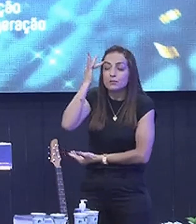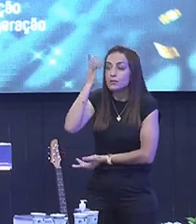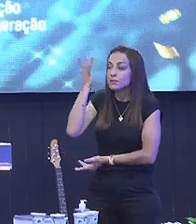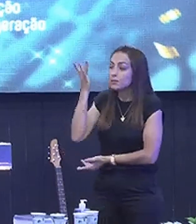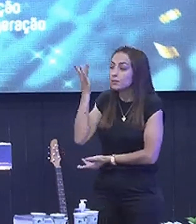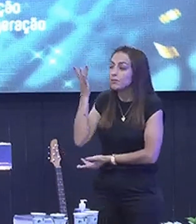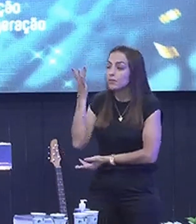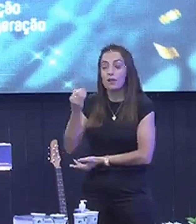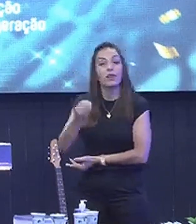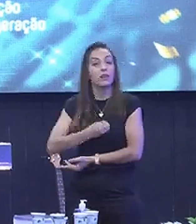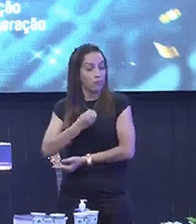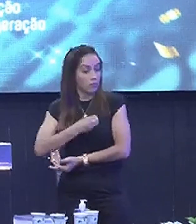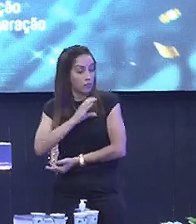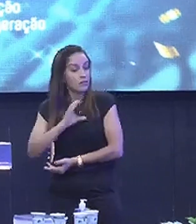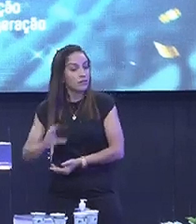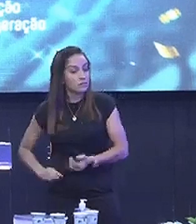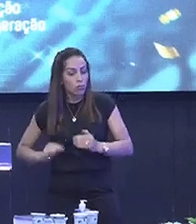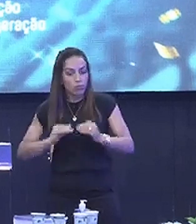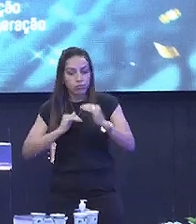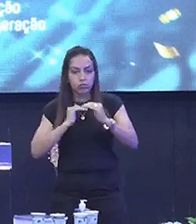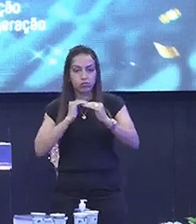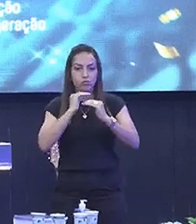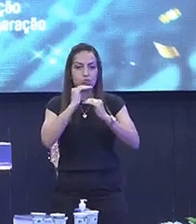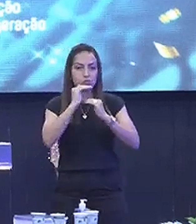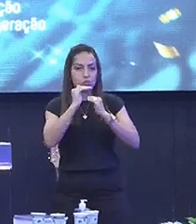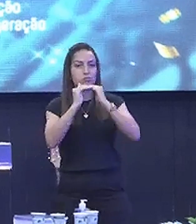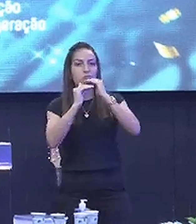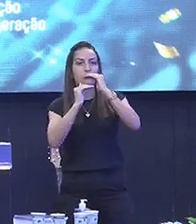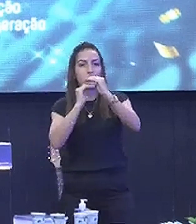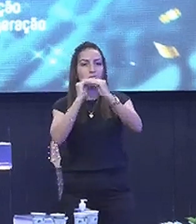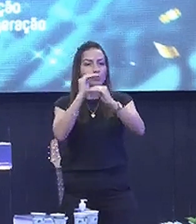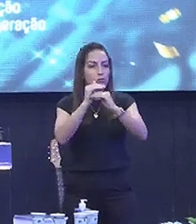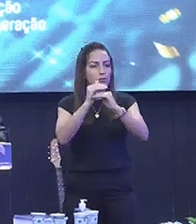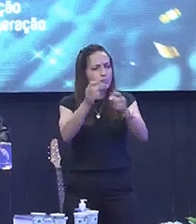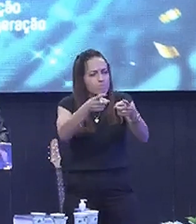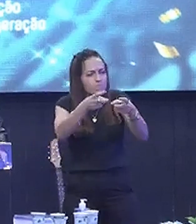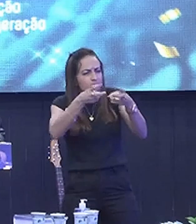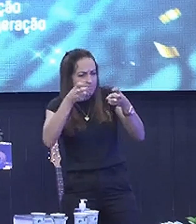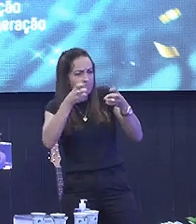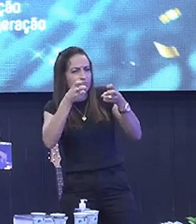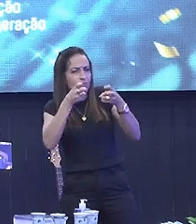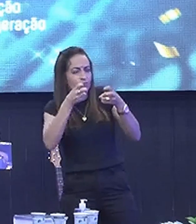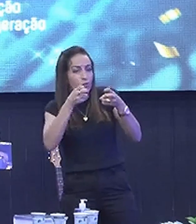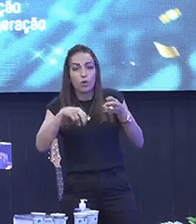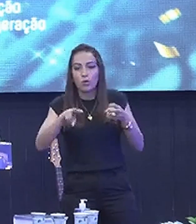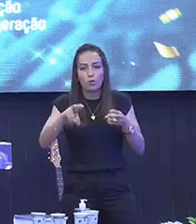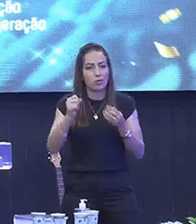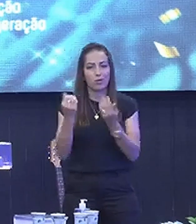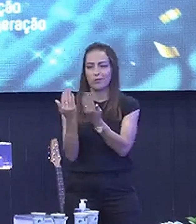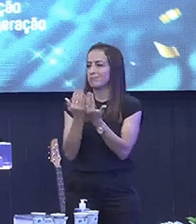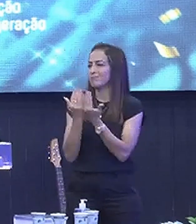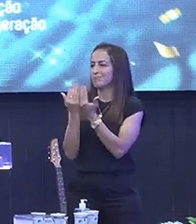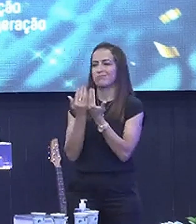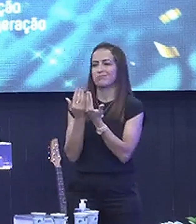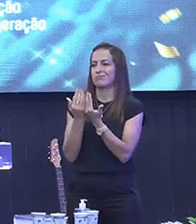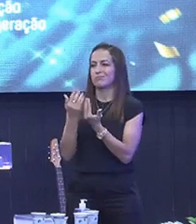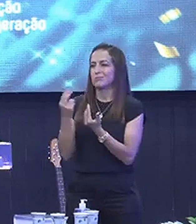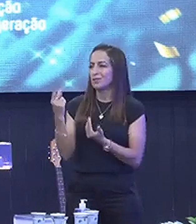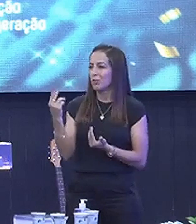vida cristã é um processo de amadurecimento Escute Você não pode ser a mesma pessoa que você é